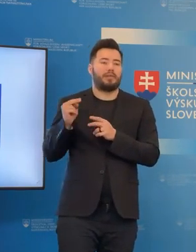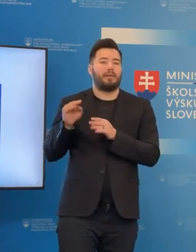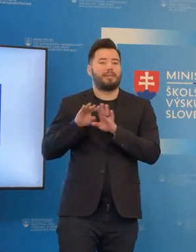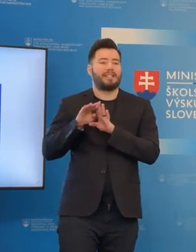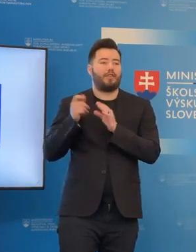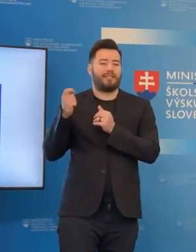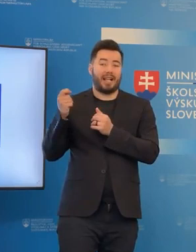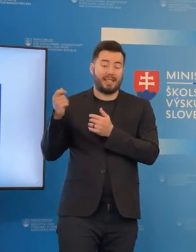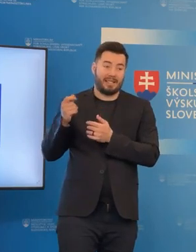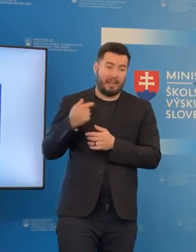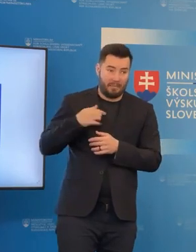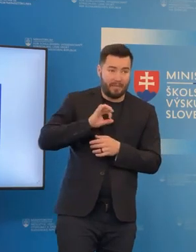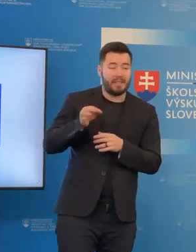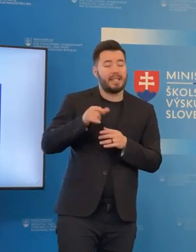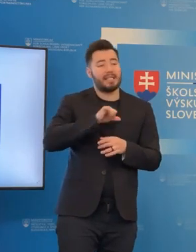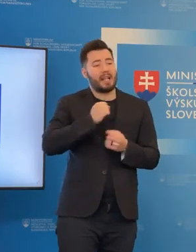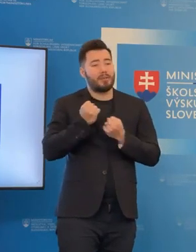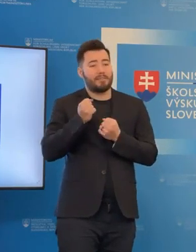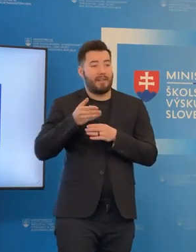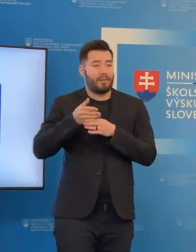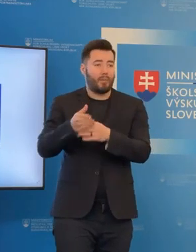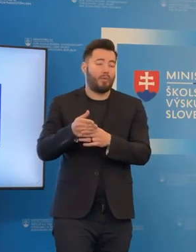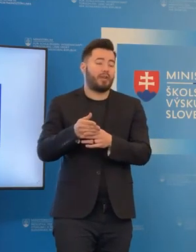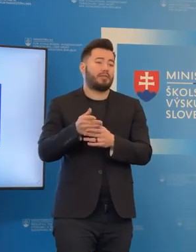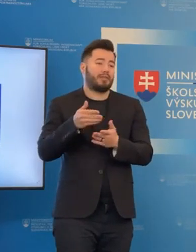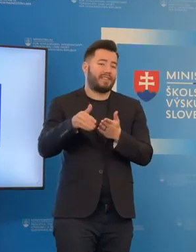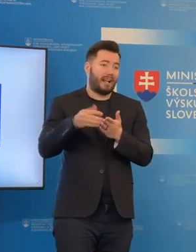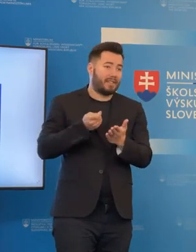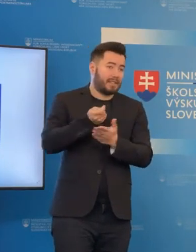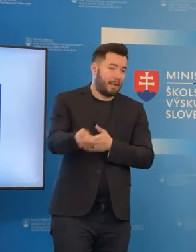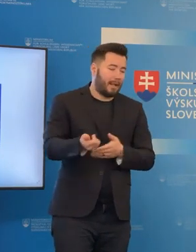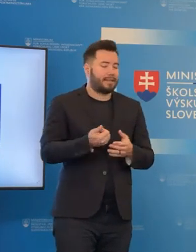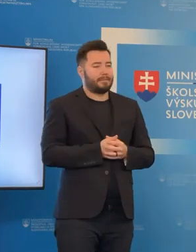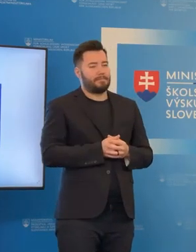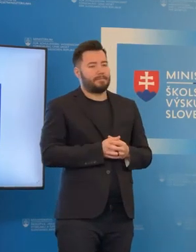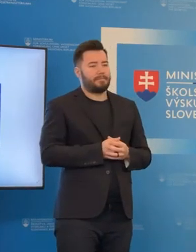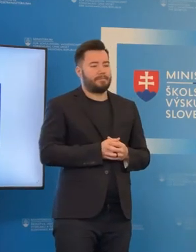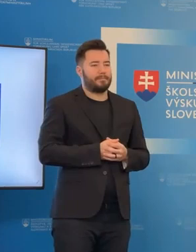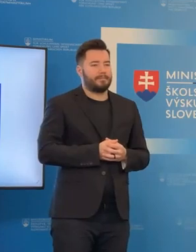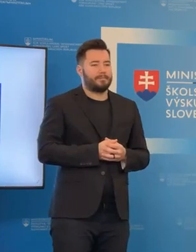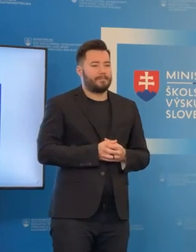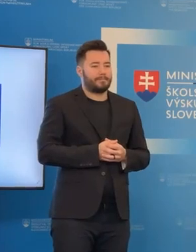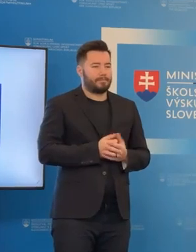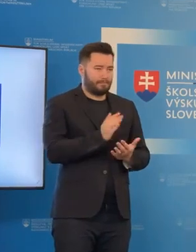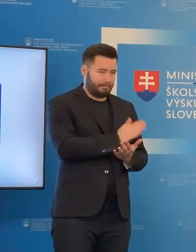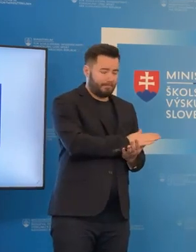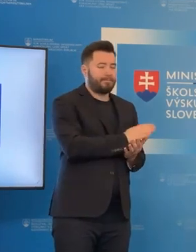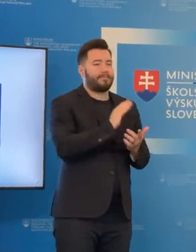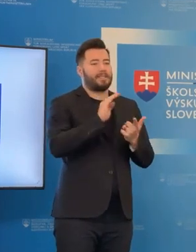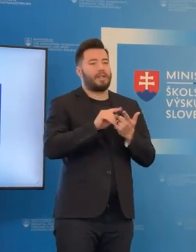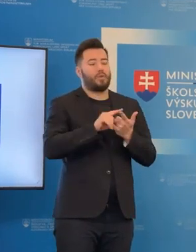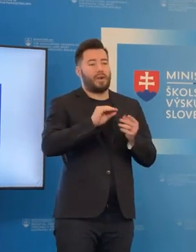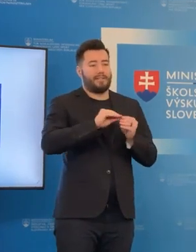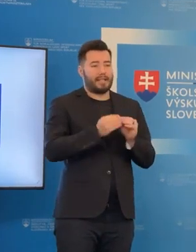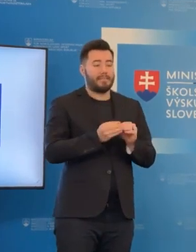vieme pomôcť samozprávam aj v preplácaní týchto nákladov. Druhá vec, ktorú chceme deklarovať, je financovanie